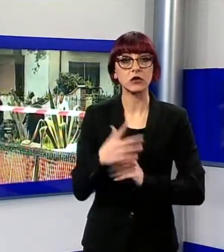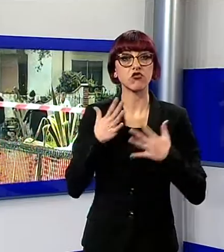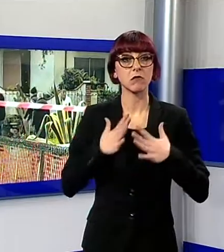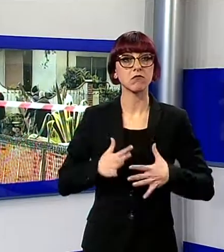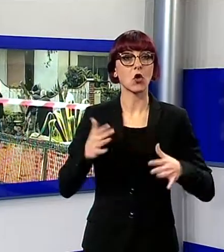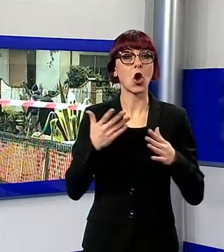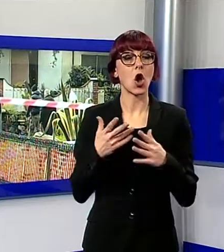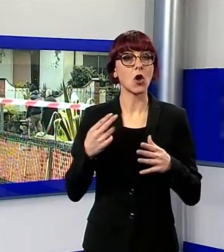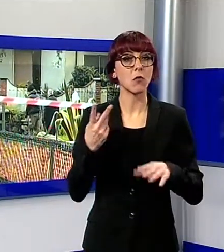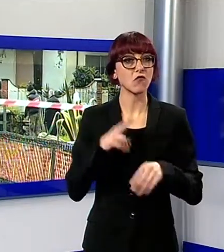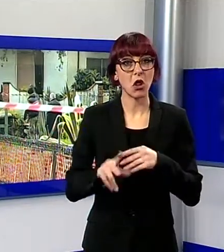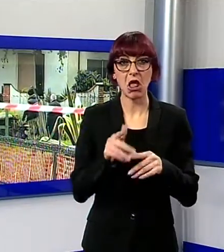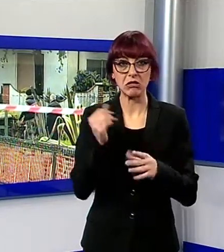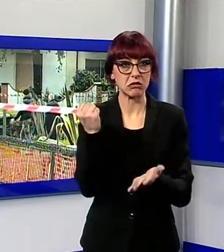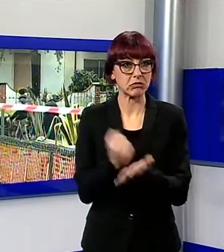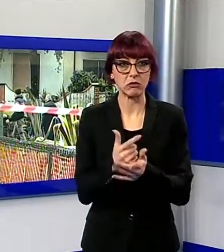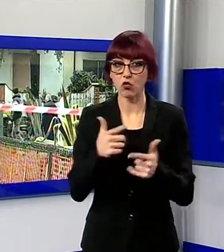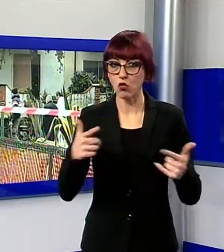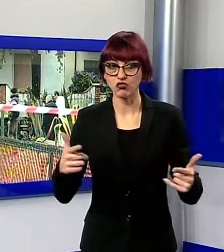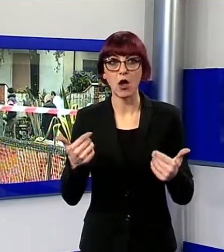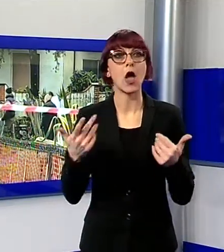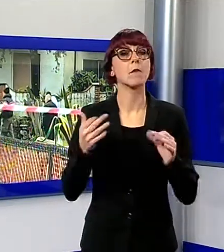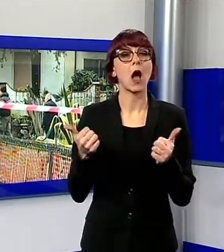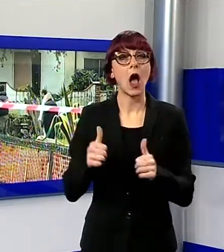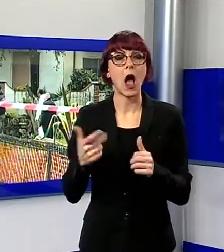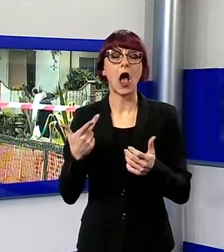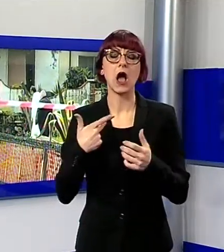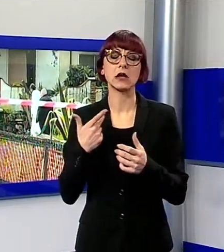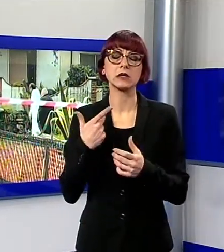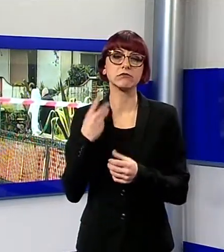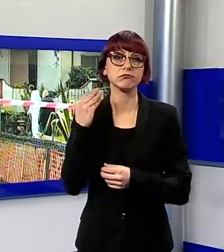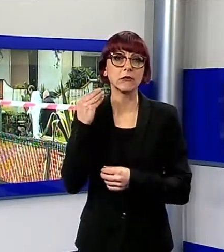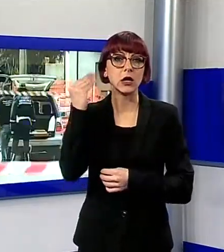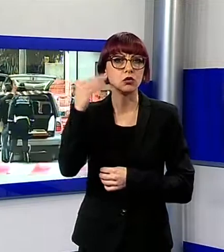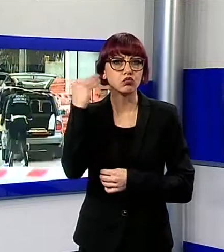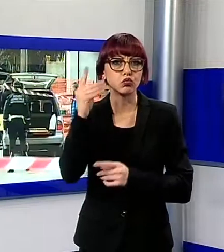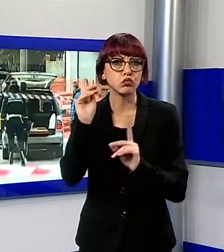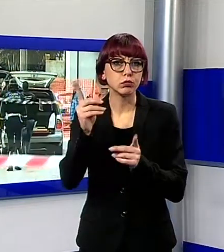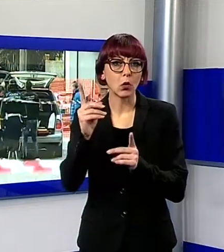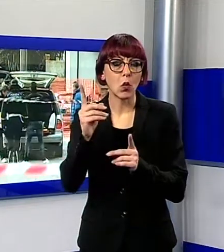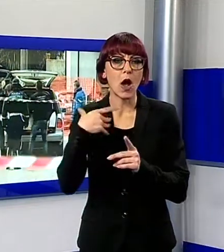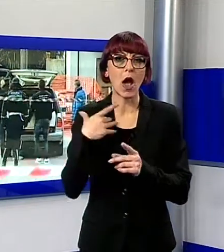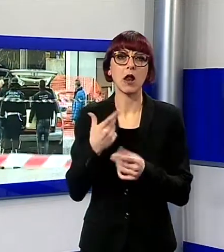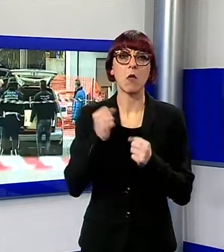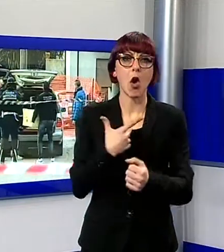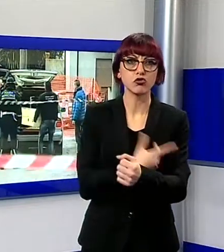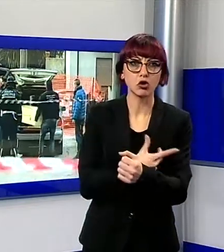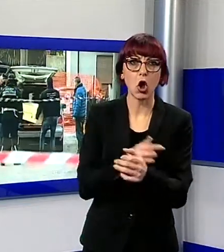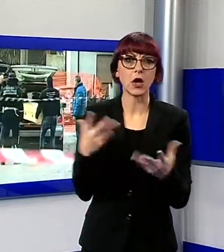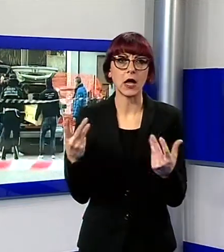dunque, oppure l'effetto di un mix di stupefacenti unito al freddo della notte. A fare chiarezza sulle cause del decesso, sarà l'autopsia che